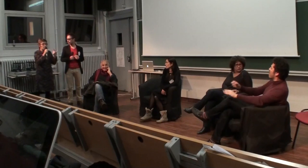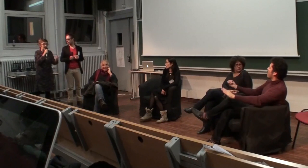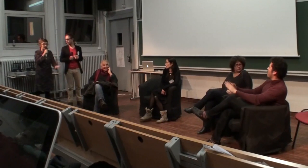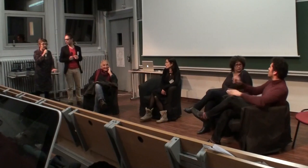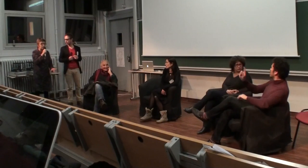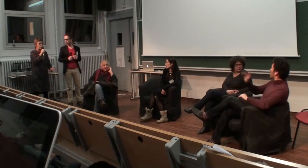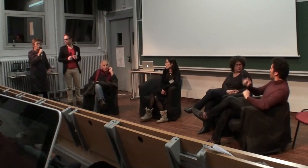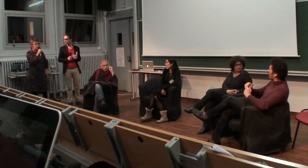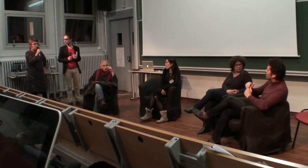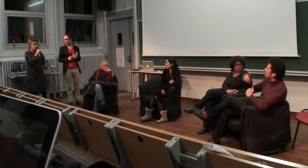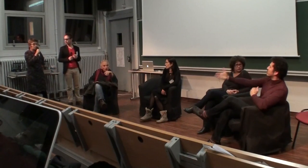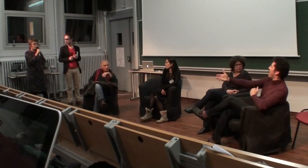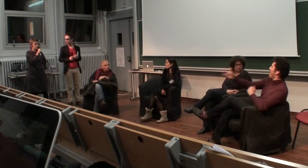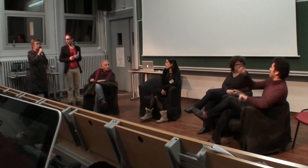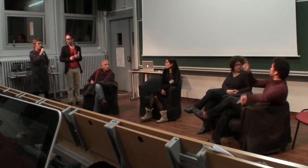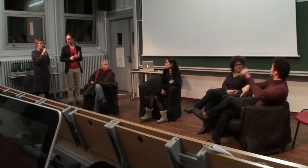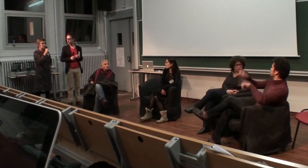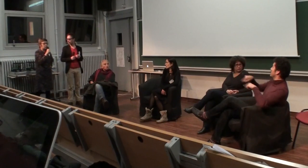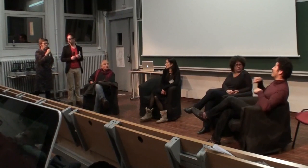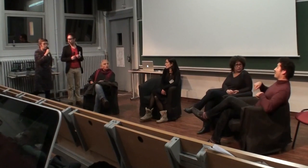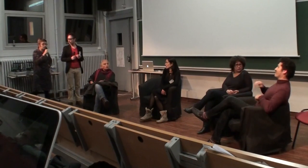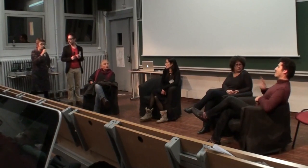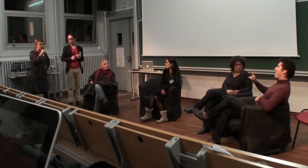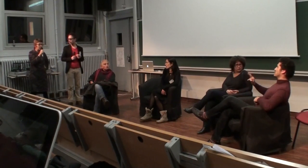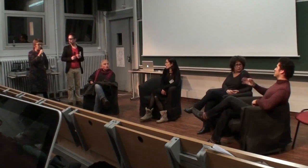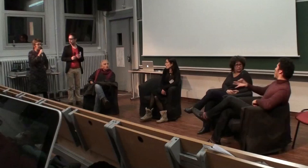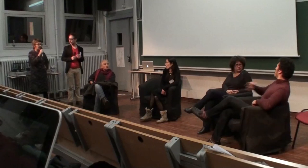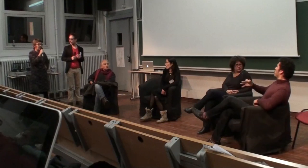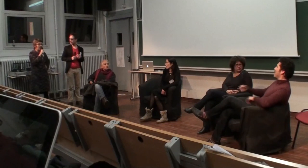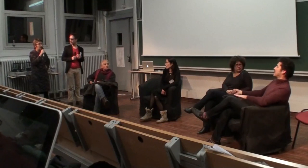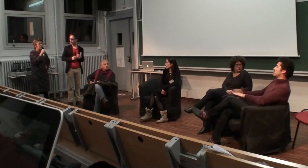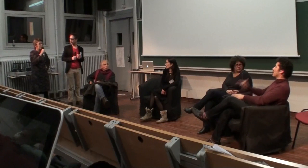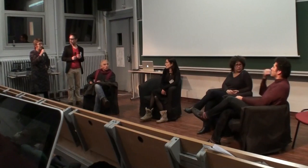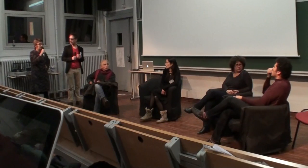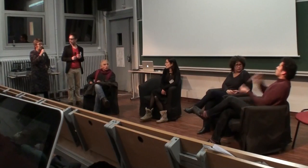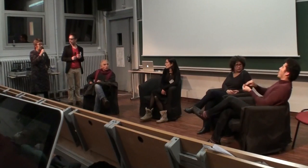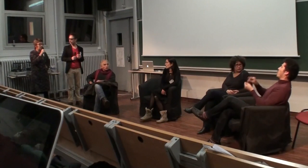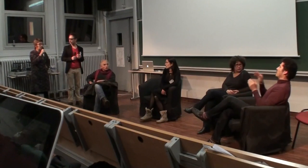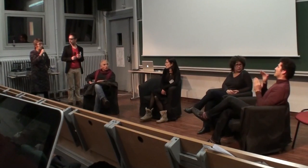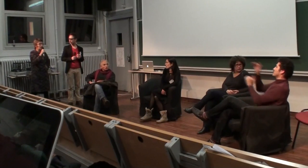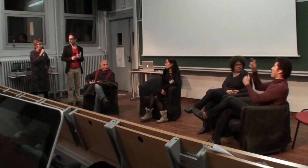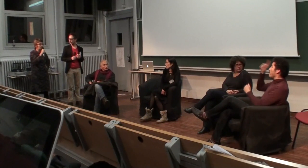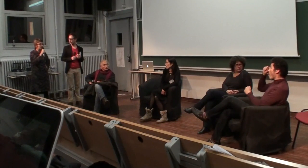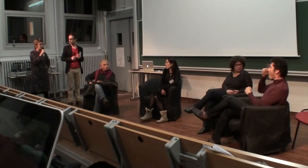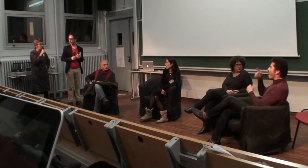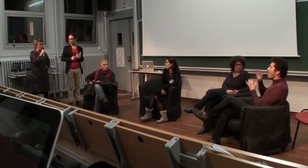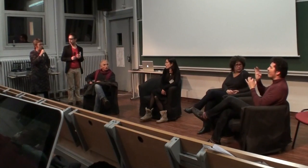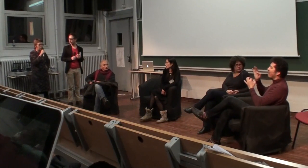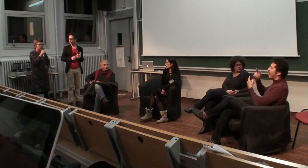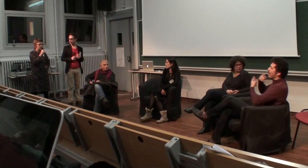on peut parler de... Comment dire ? Du LPC, etc. Mais il a des pays où on n'implante pas si tôt. Mais en France, il y